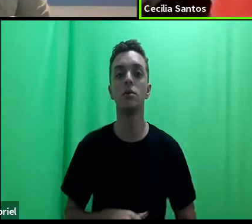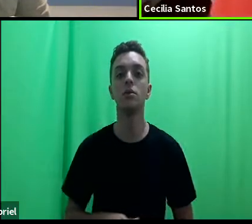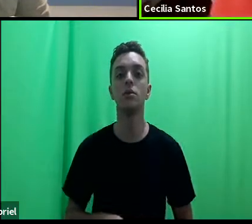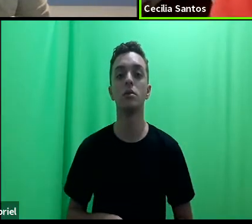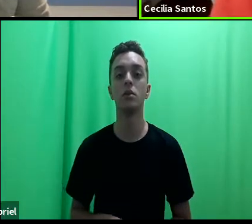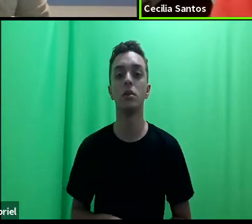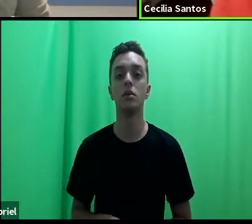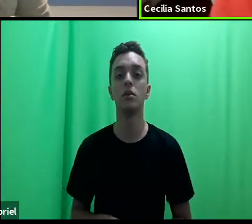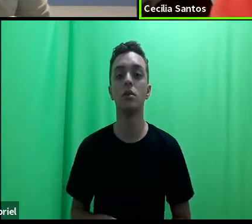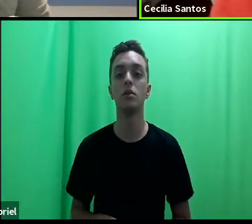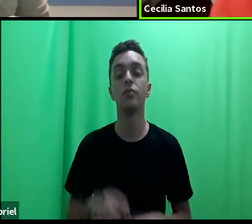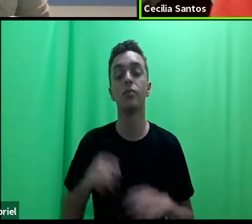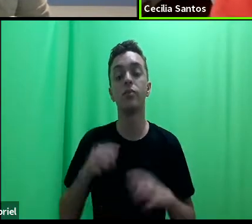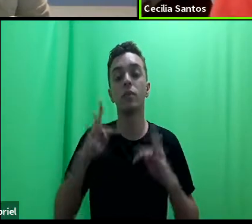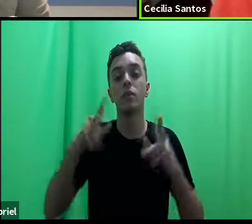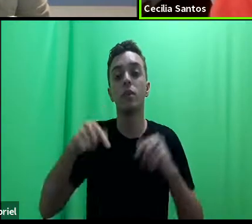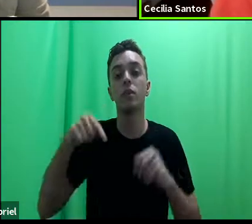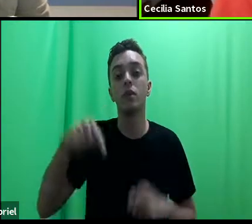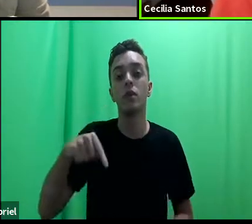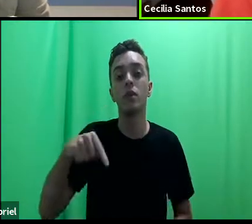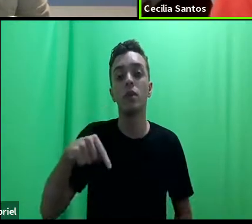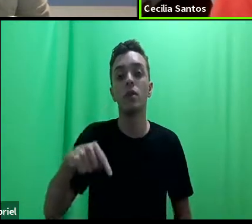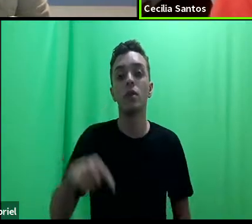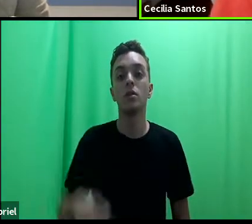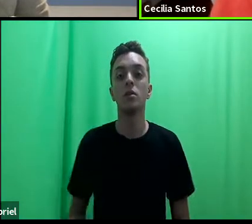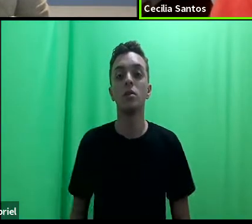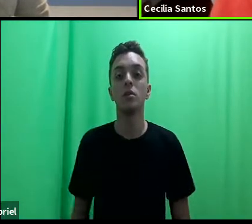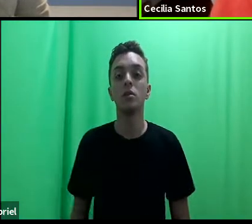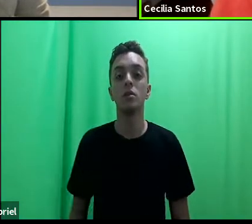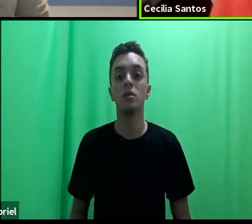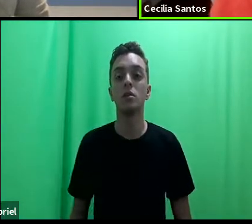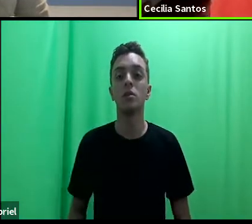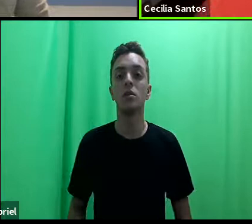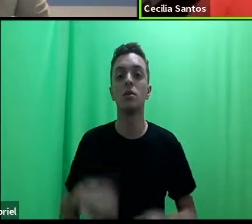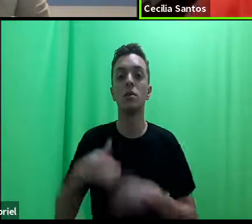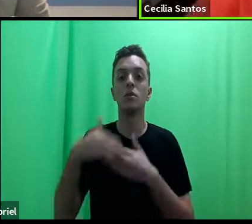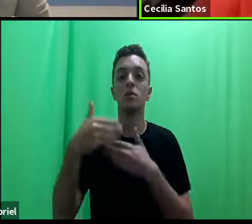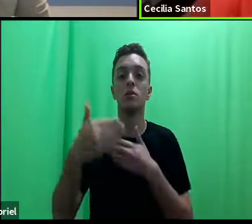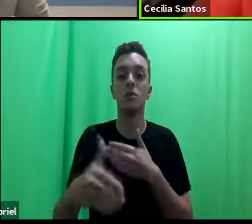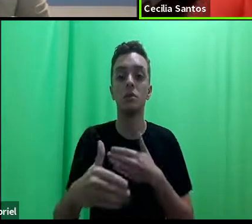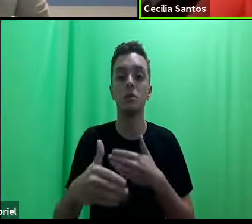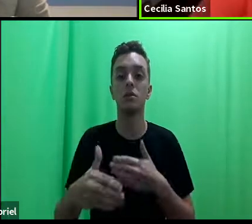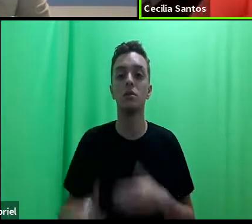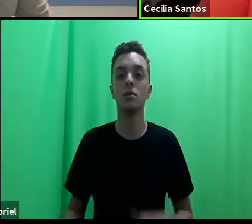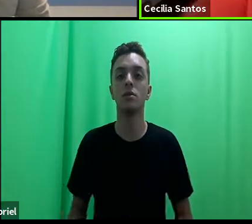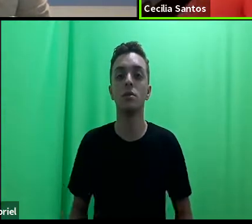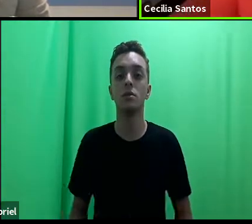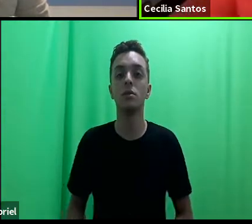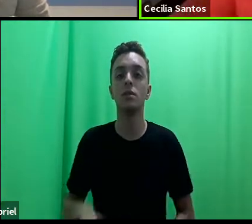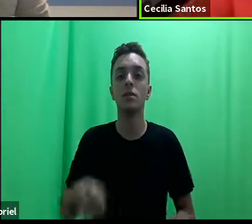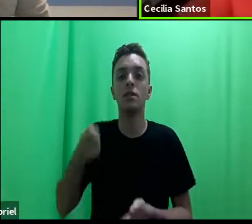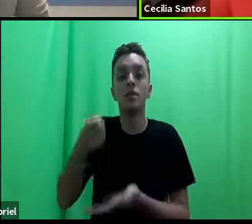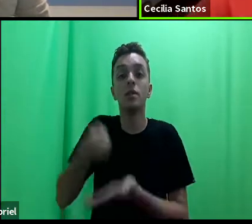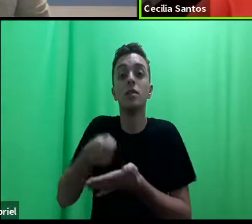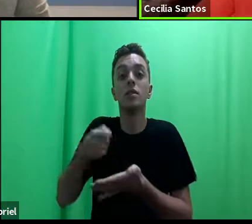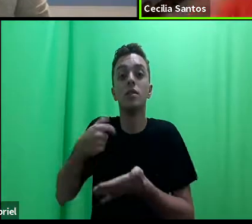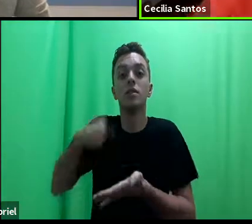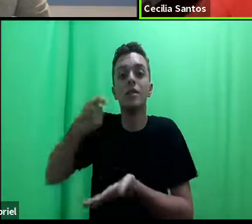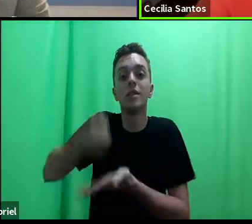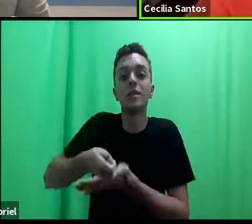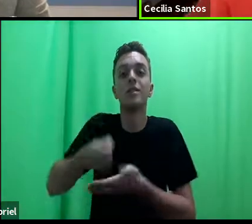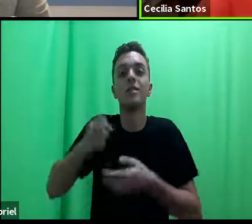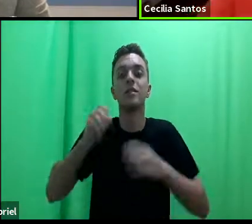isso tudo tem a ver com a forma como os direitos humanos, eles são adaptados,